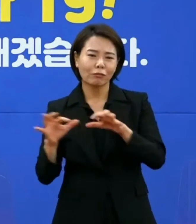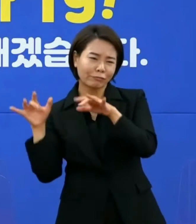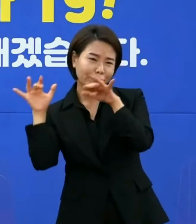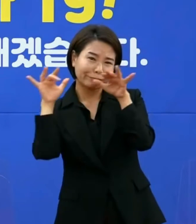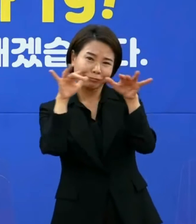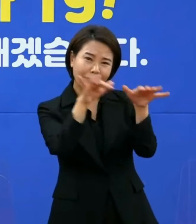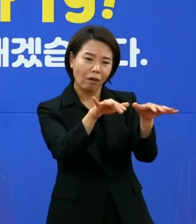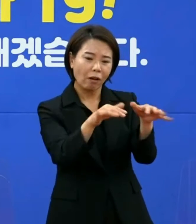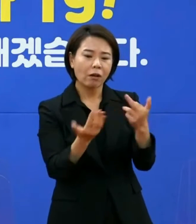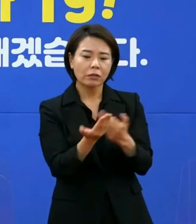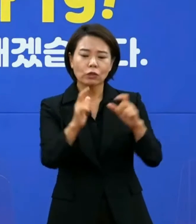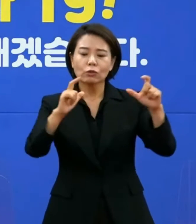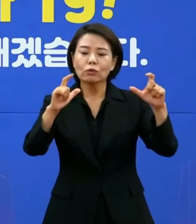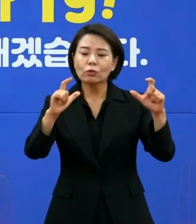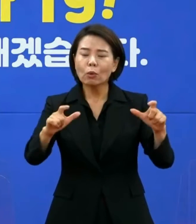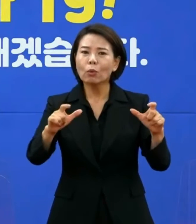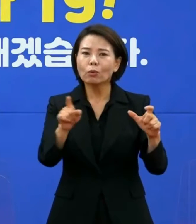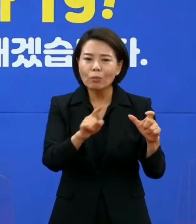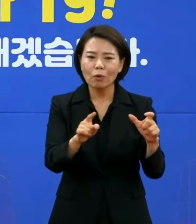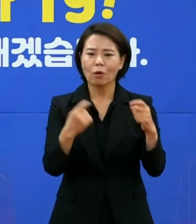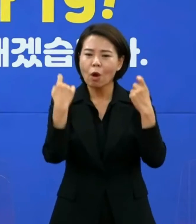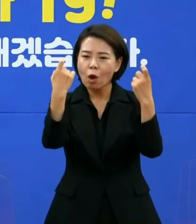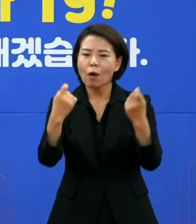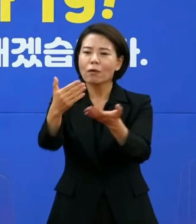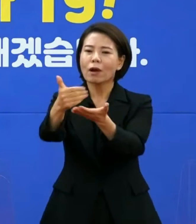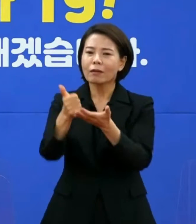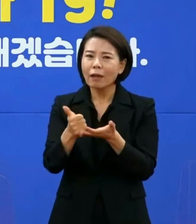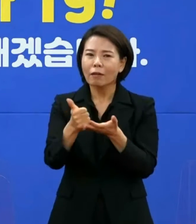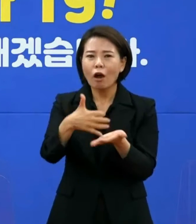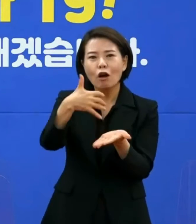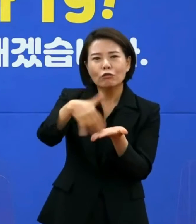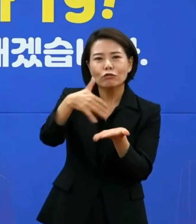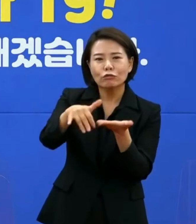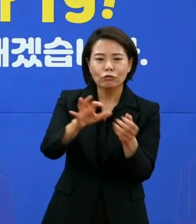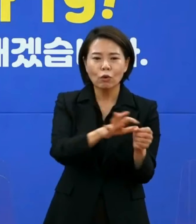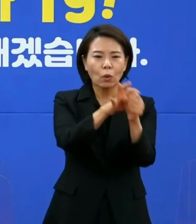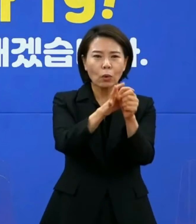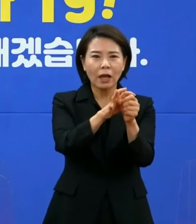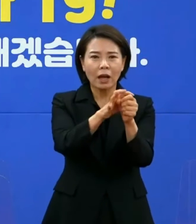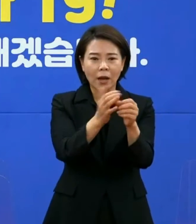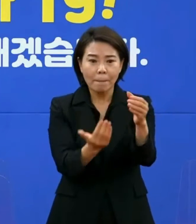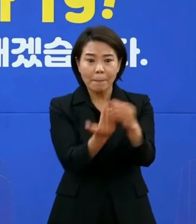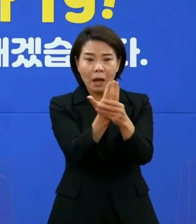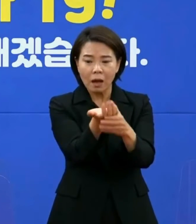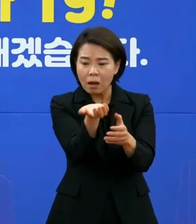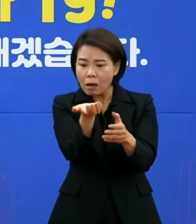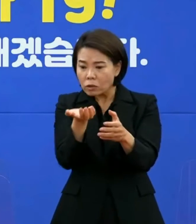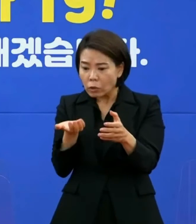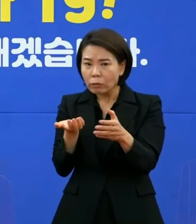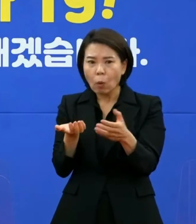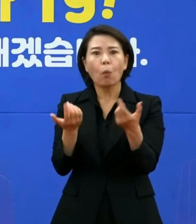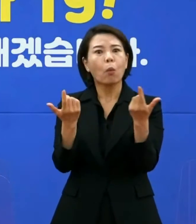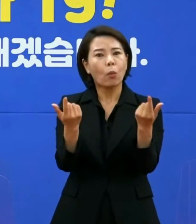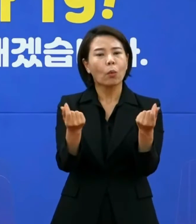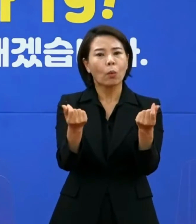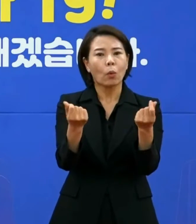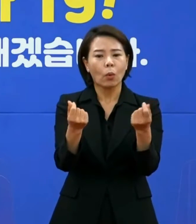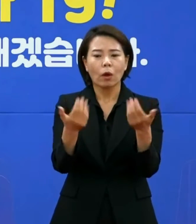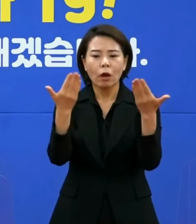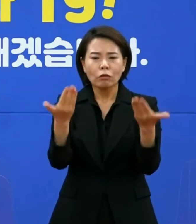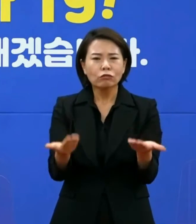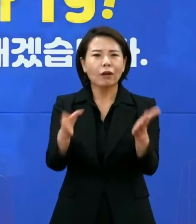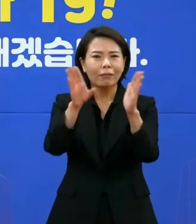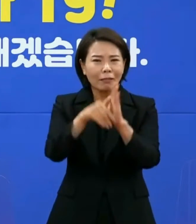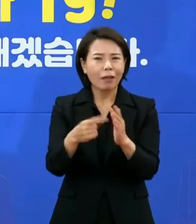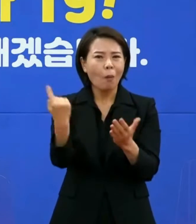지금 제주도는 관광객 규모가 코로나 사태 이전 규모를 회복했고 휴가철을 맞아